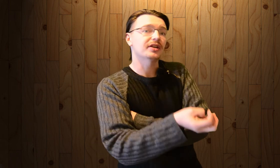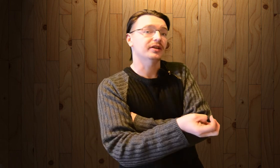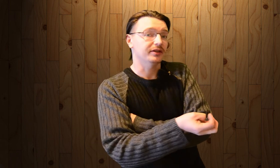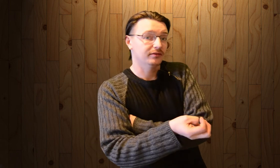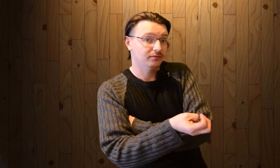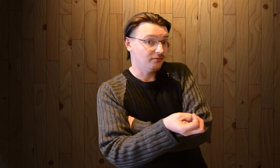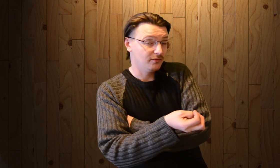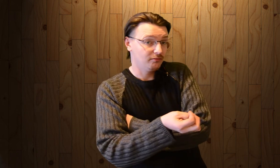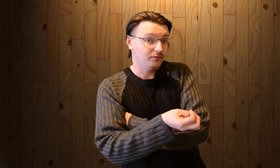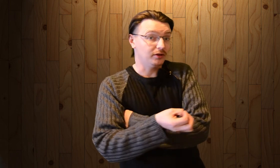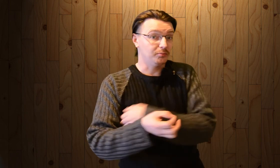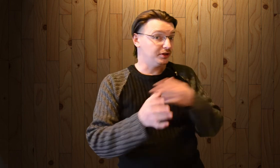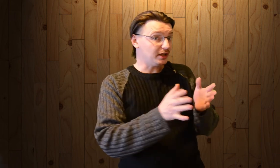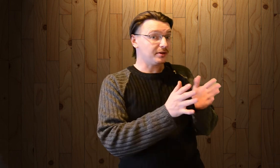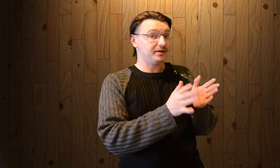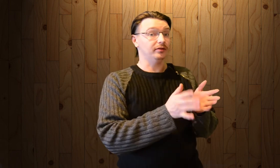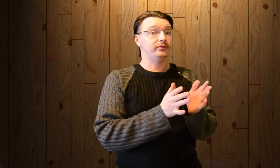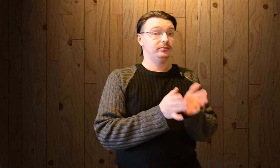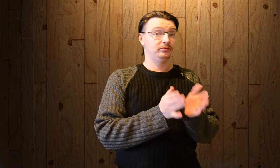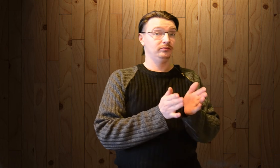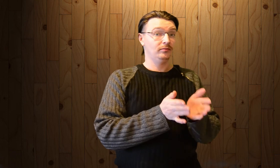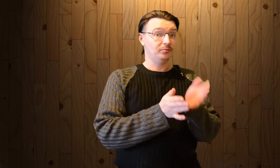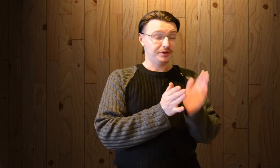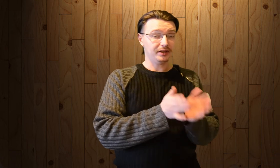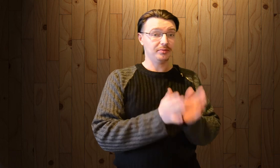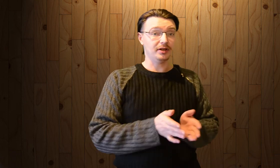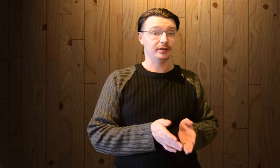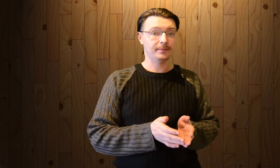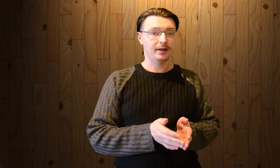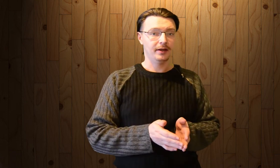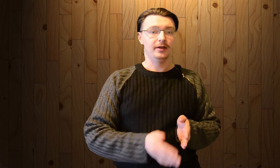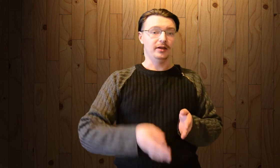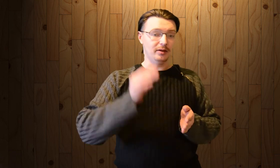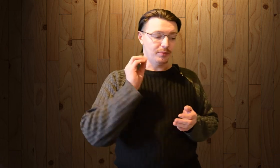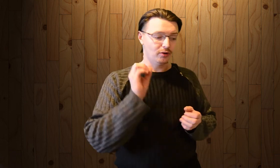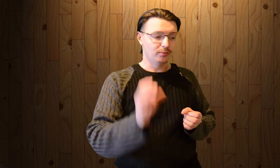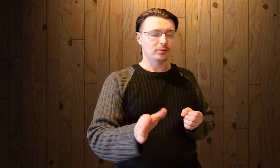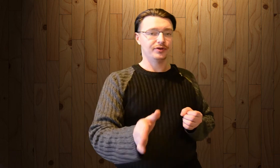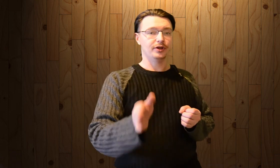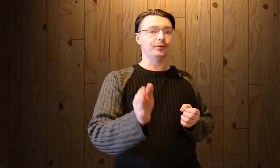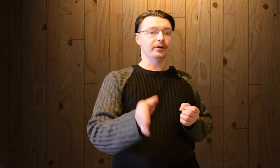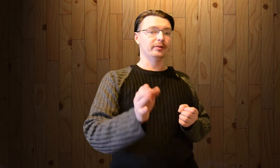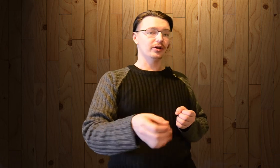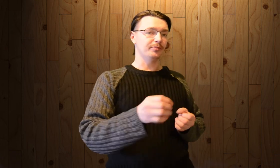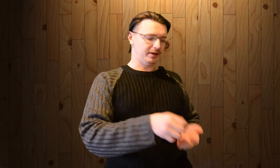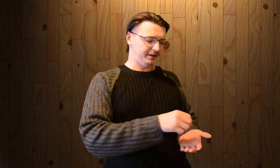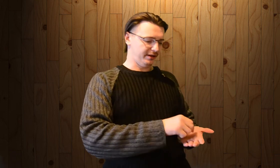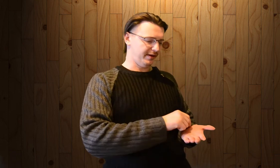рады. Нет. 50%. 50 на 50. И по-любому все идут на выборы проголосовать